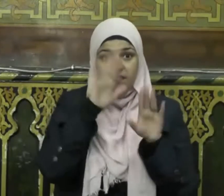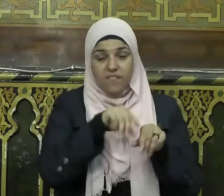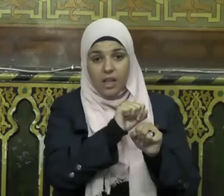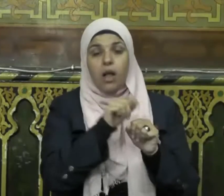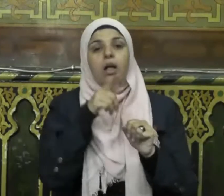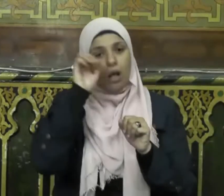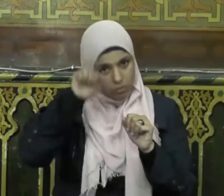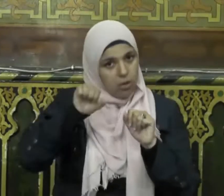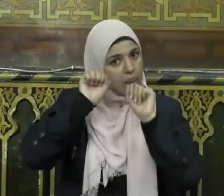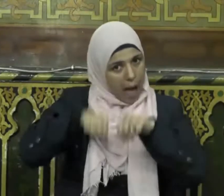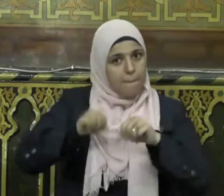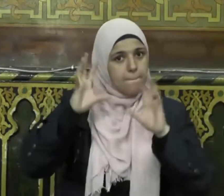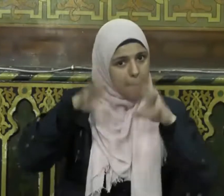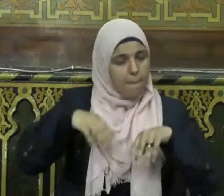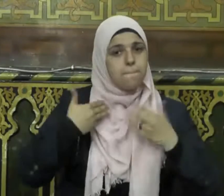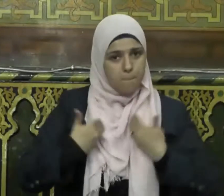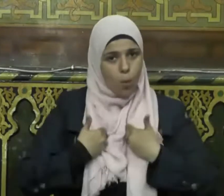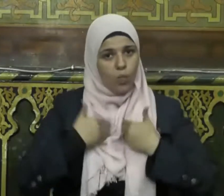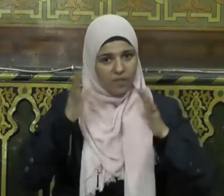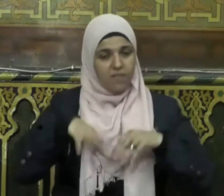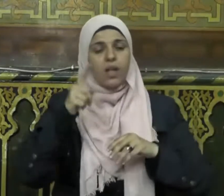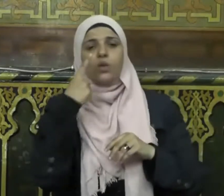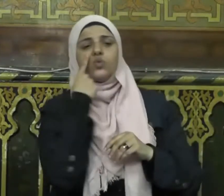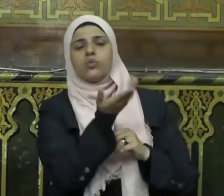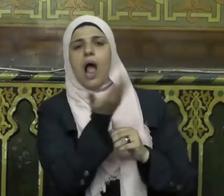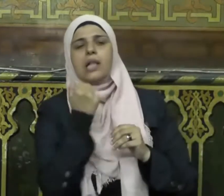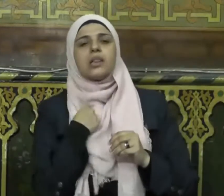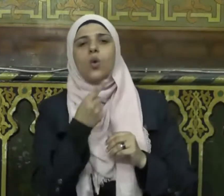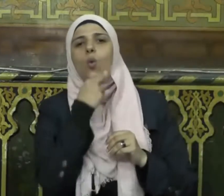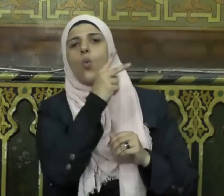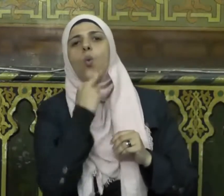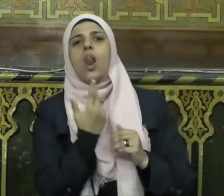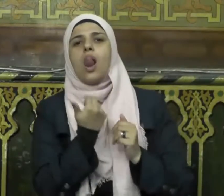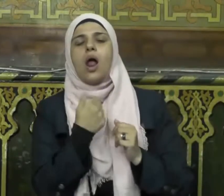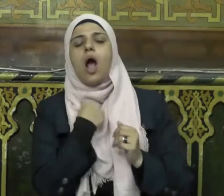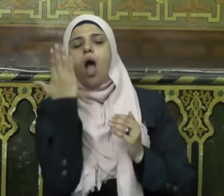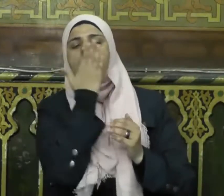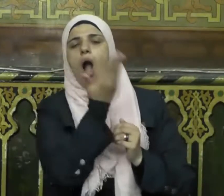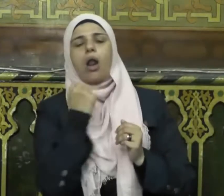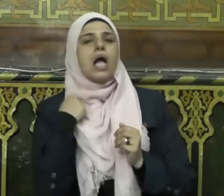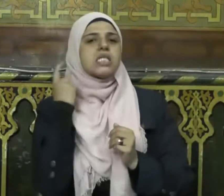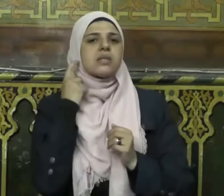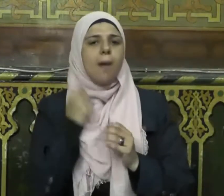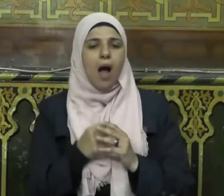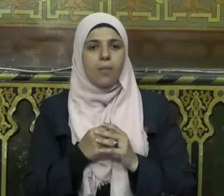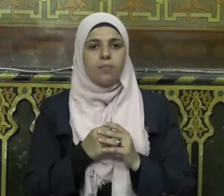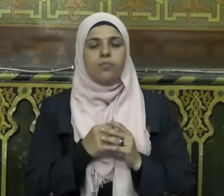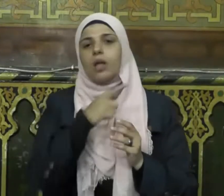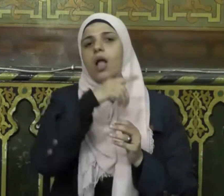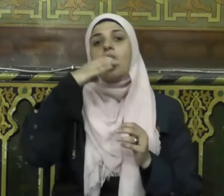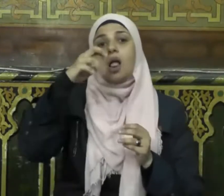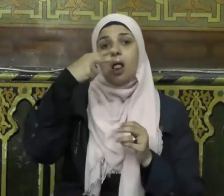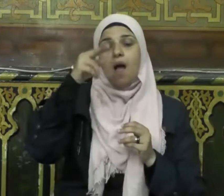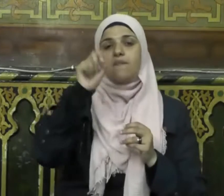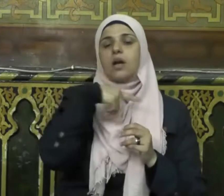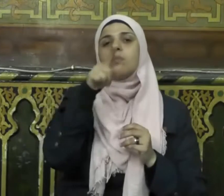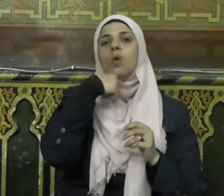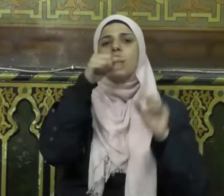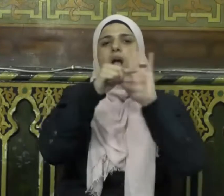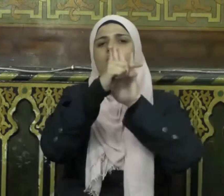فقال له جعفر نعم فقال له النجاشي اقرأه علي فقرأ عليه صدرا